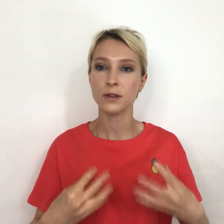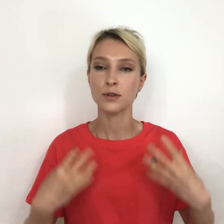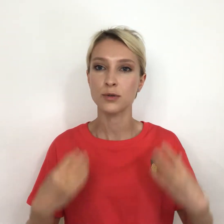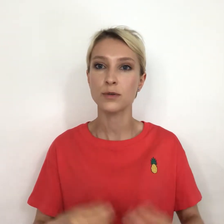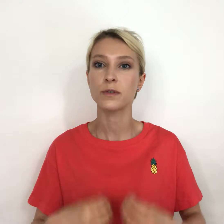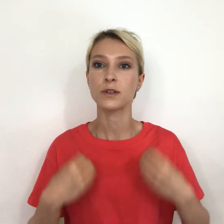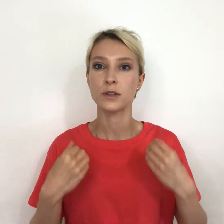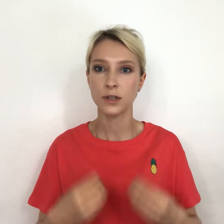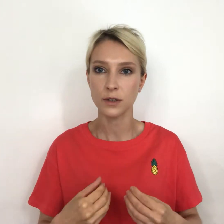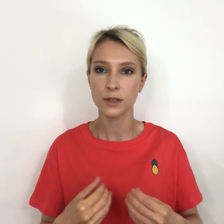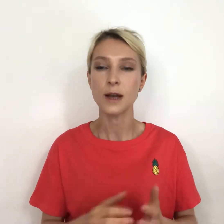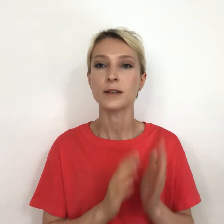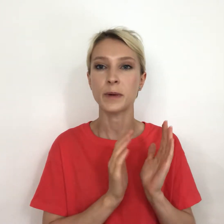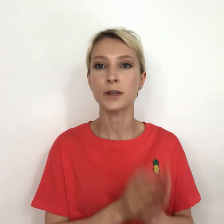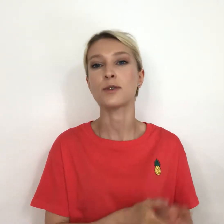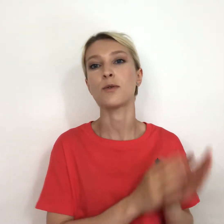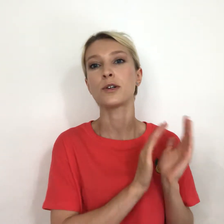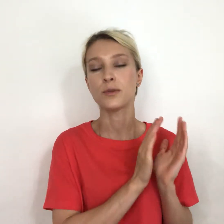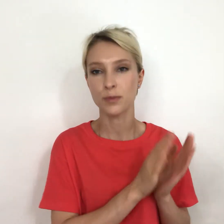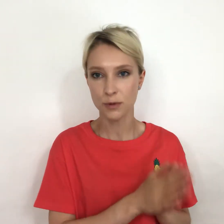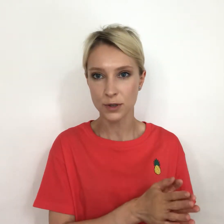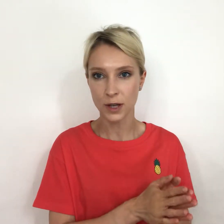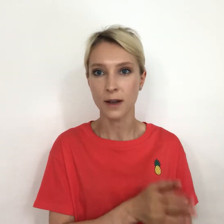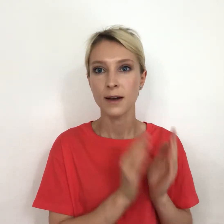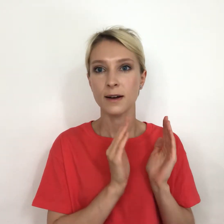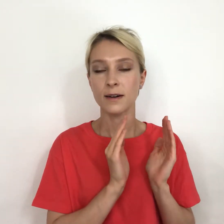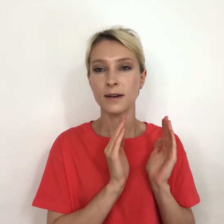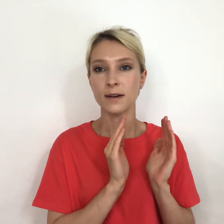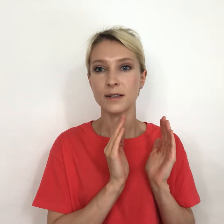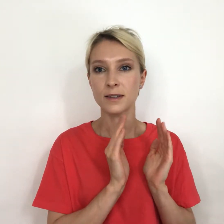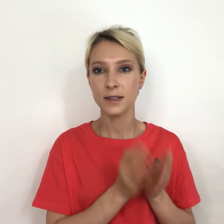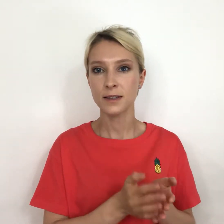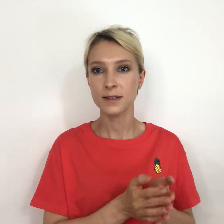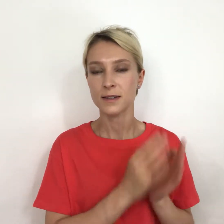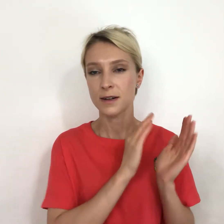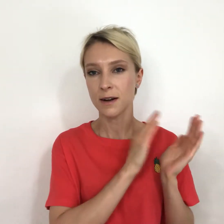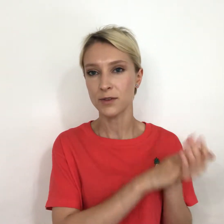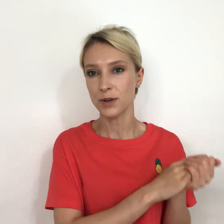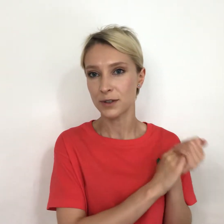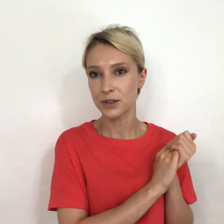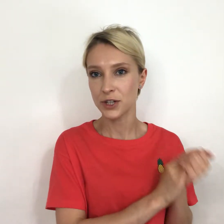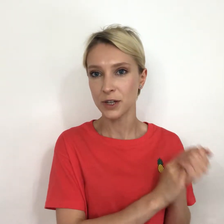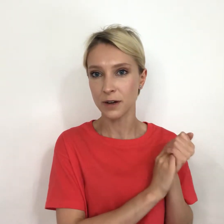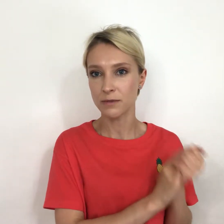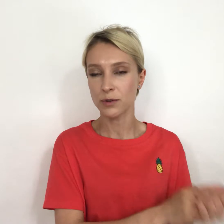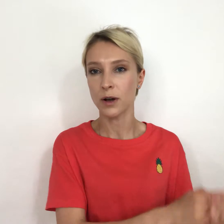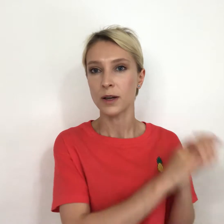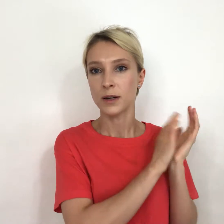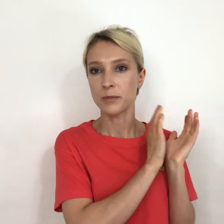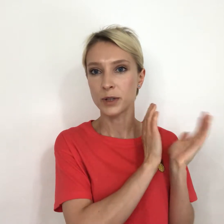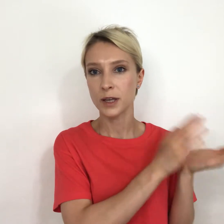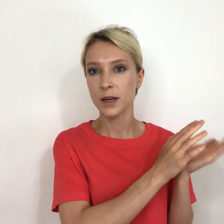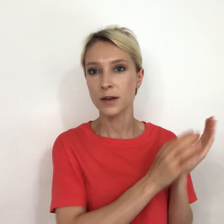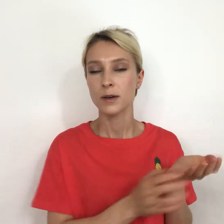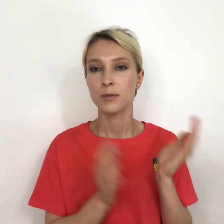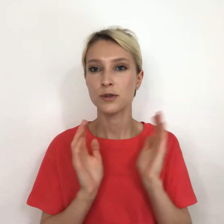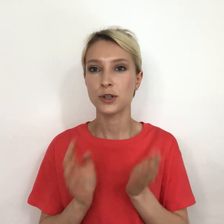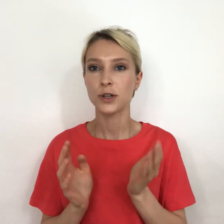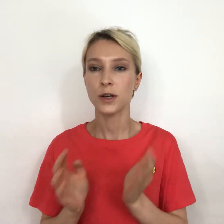чувствовали сытость. Смотрите, очень просто. Сытость равно, или насыщение равно белки, плюс жиры,